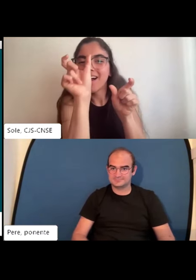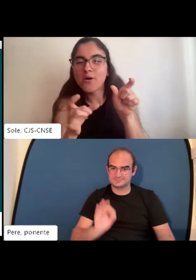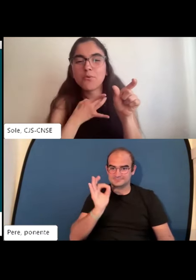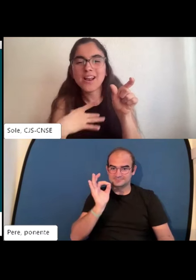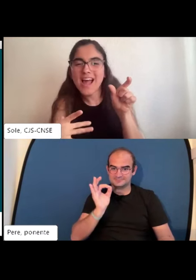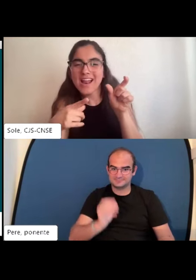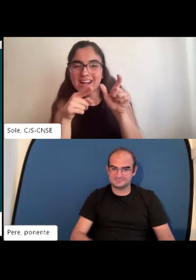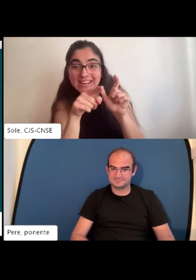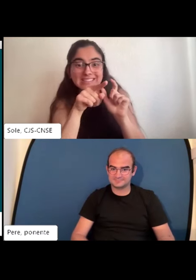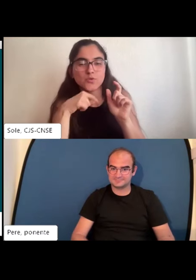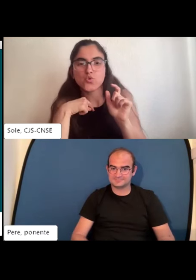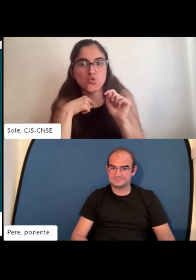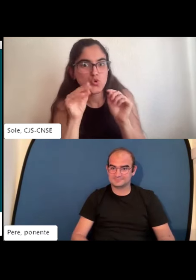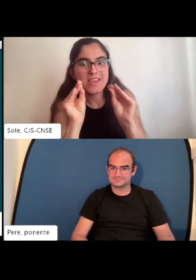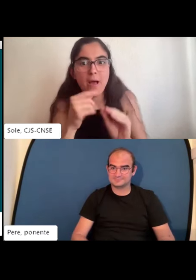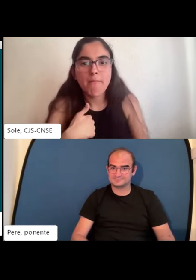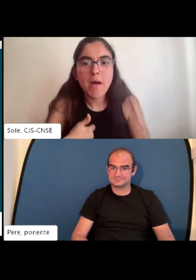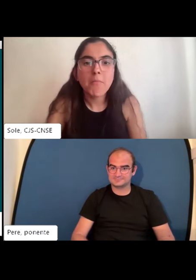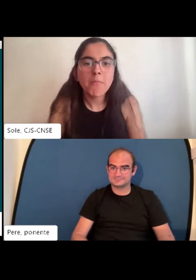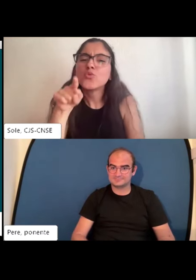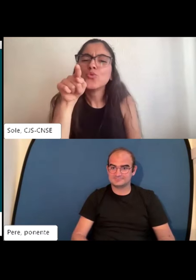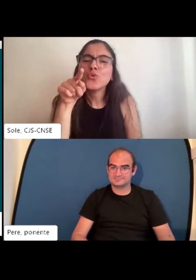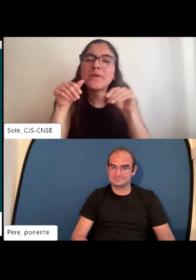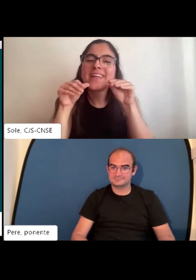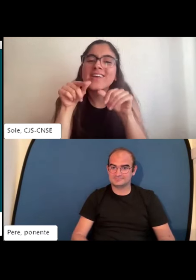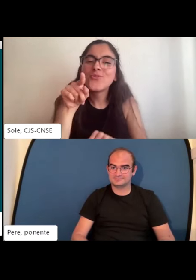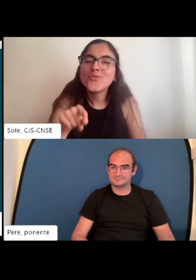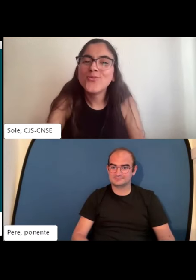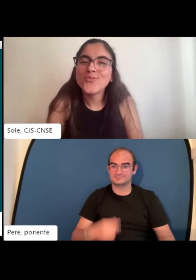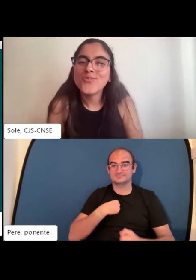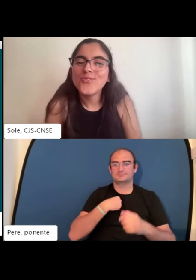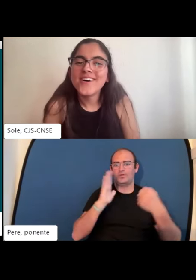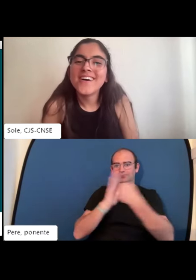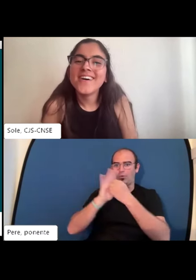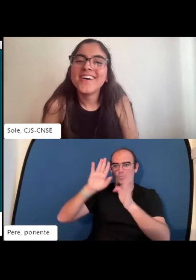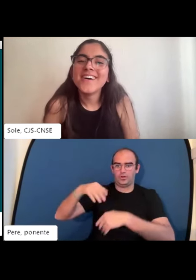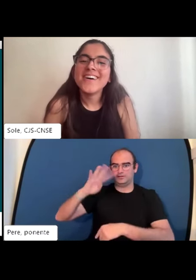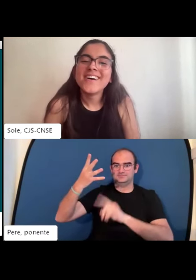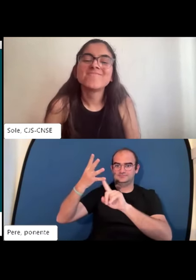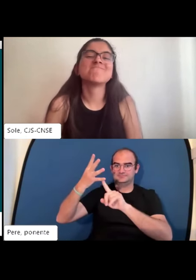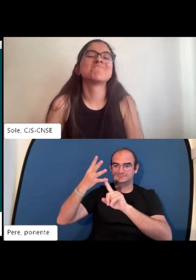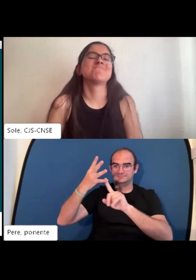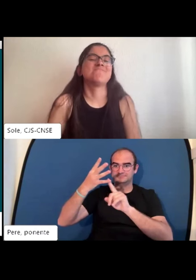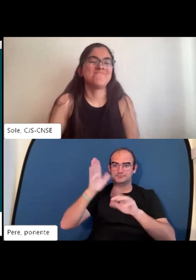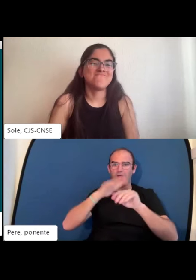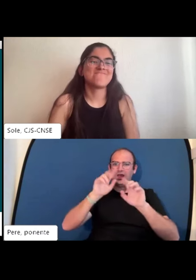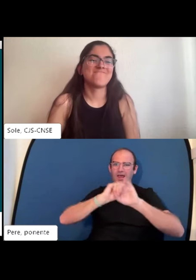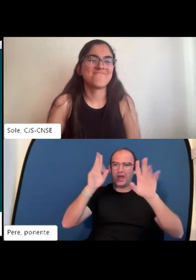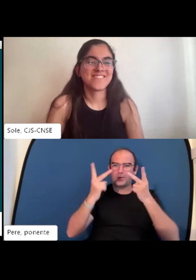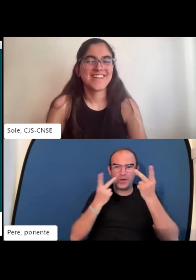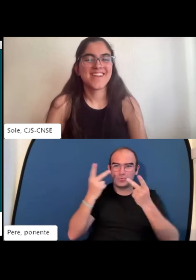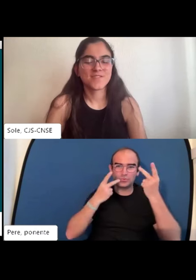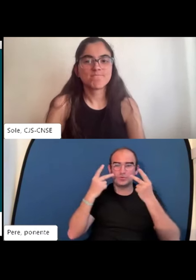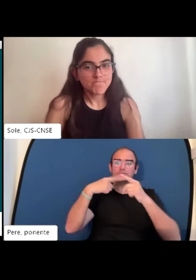color morado con la línea blanca a mí personalmente sí me llama la atención y a ti Pérez y a ti Pérez a mí el